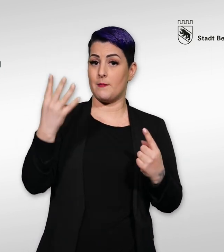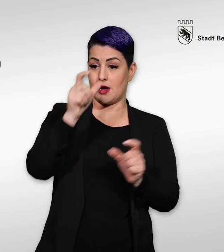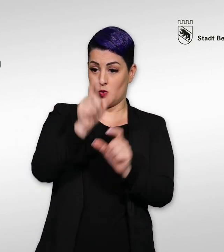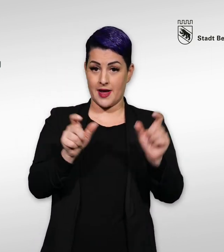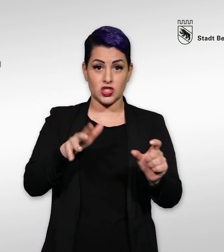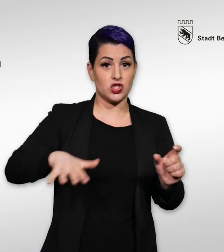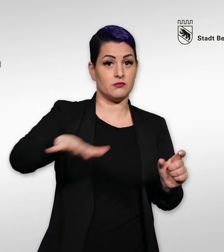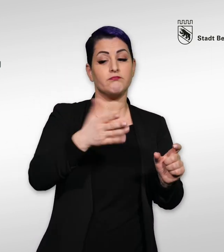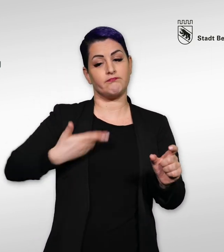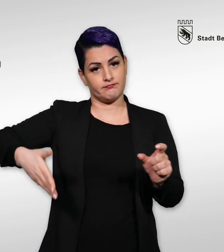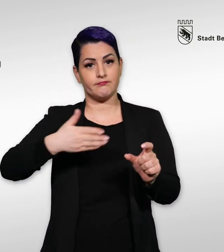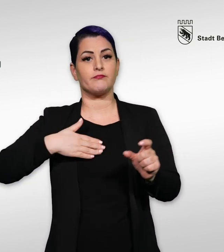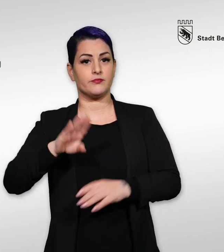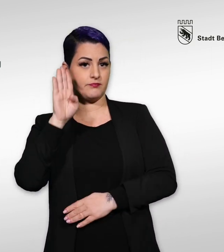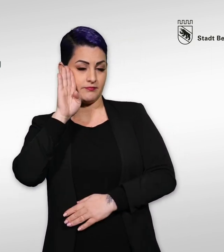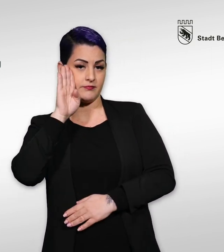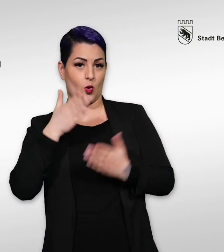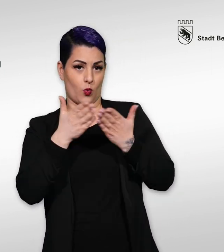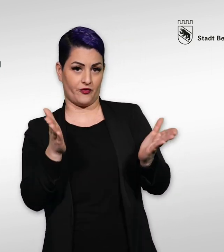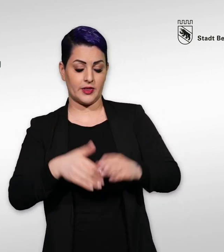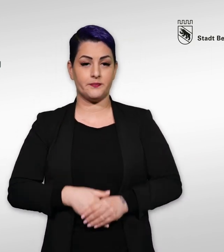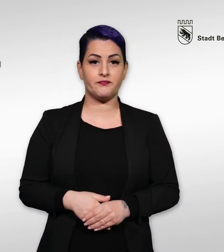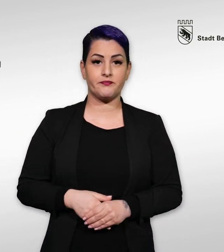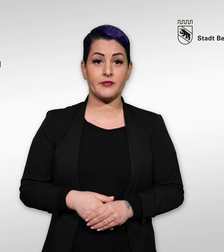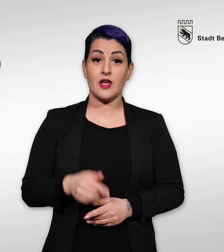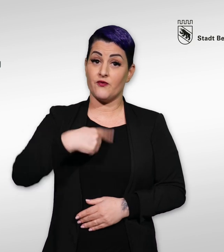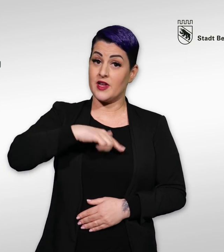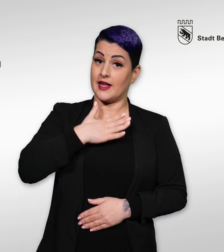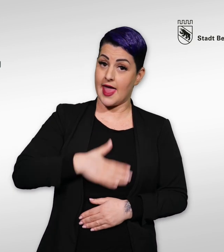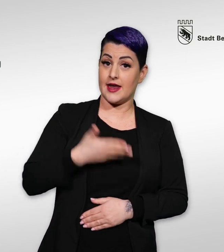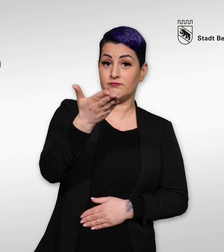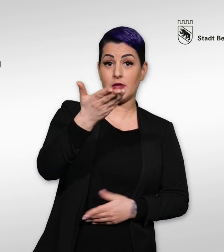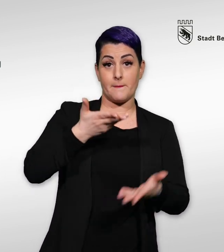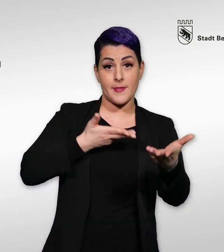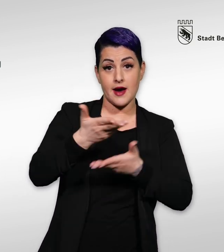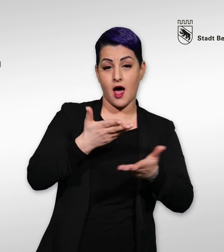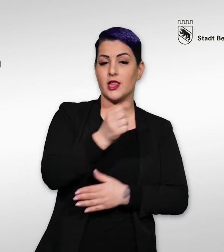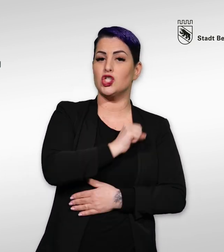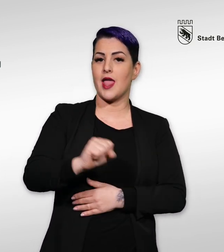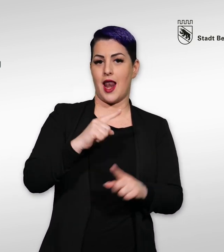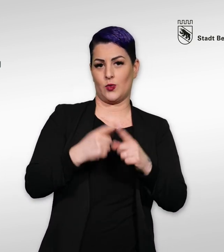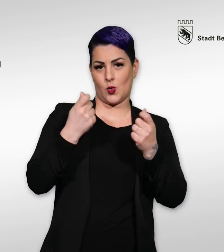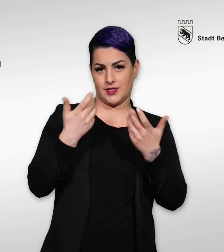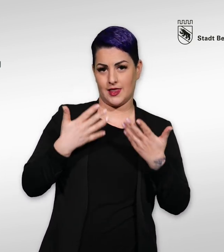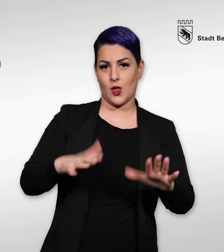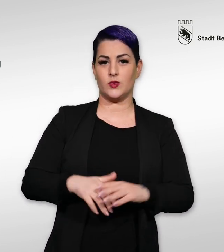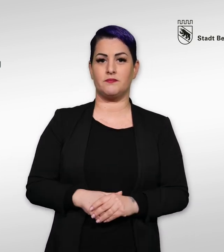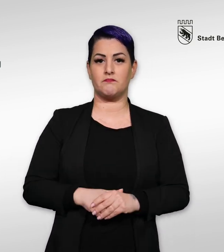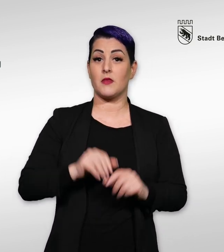-Menschen haben wir ein offenes Ohr. Wir beraten Sie gerne zeitnah und kostenlos per E